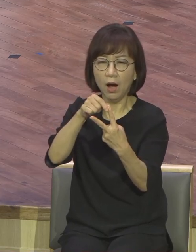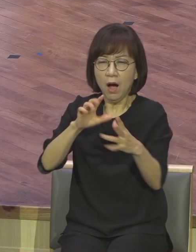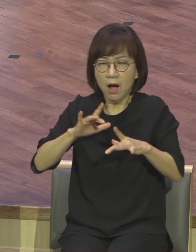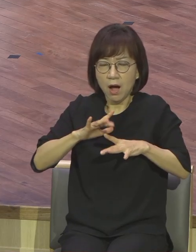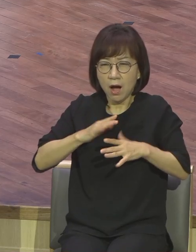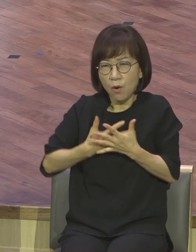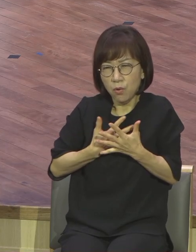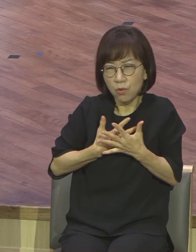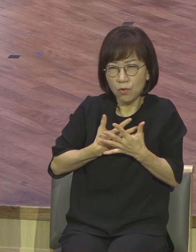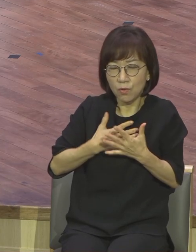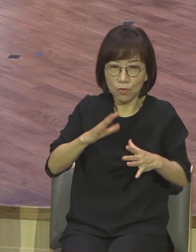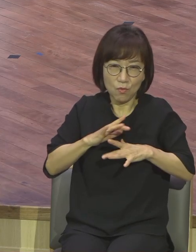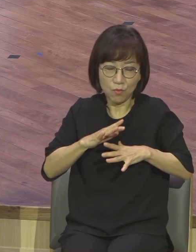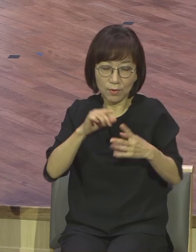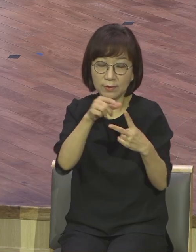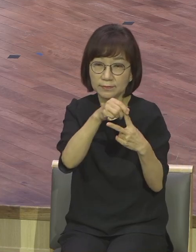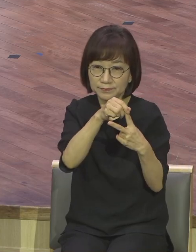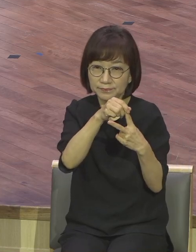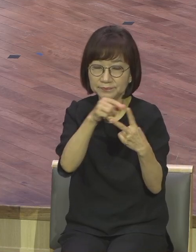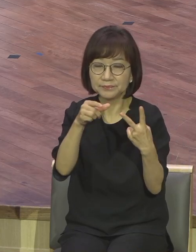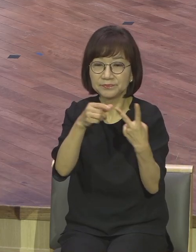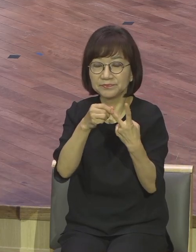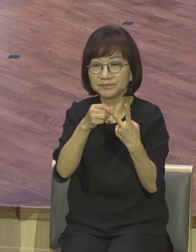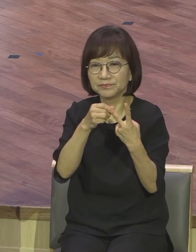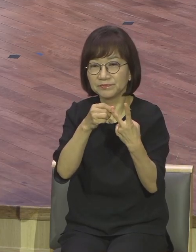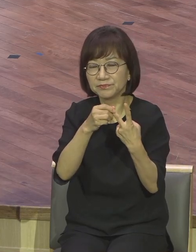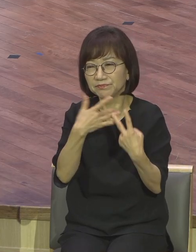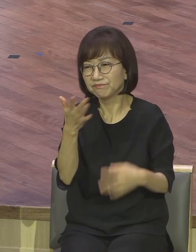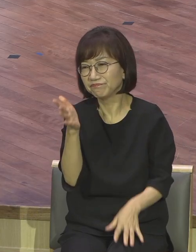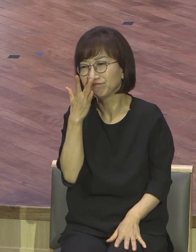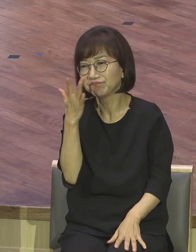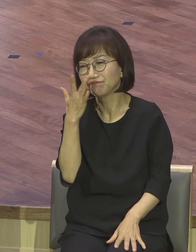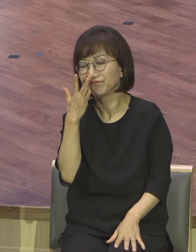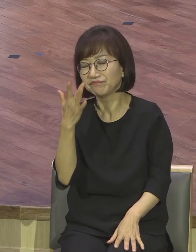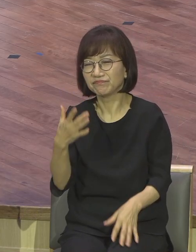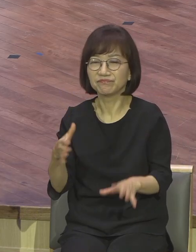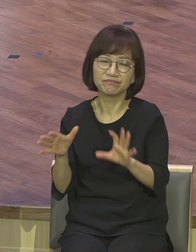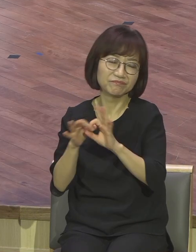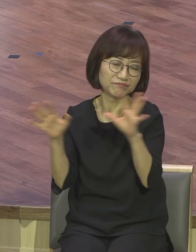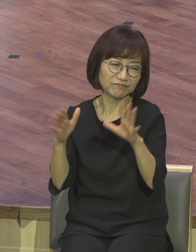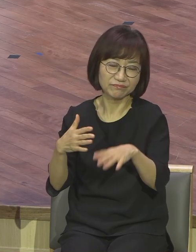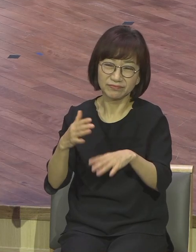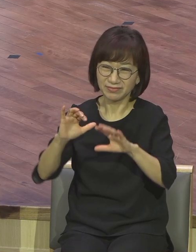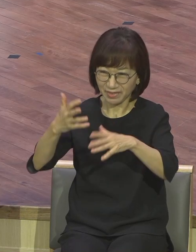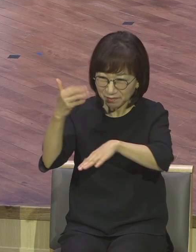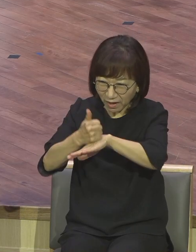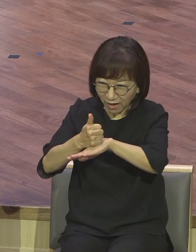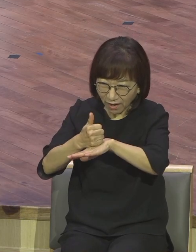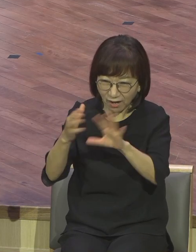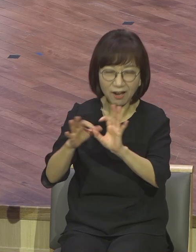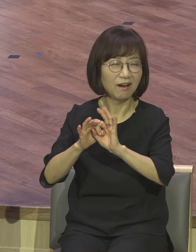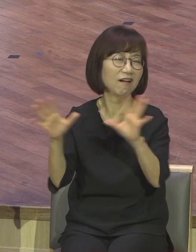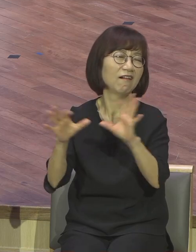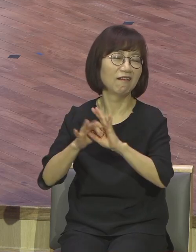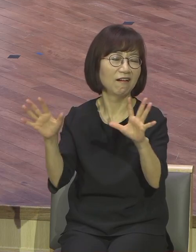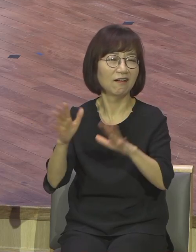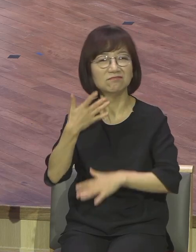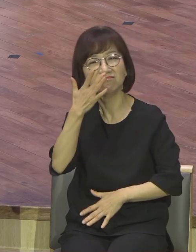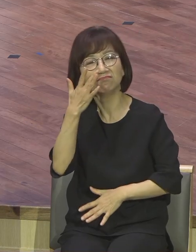아예 종말에 대해서 무시해버리는 그런 사람들도 있습니다. 그런데 이 두 가지 다